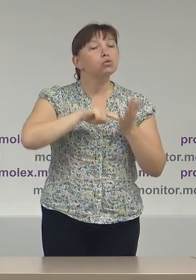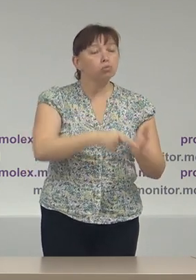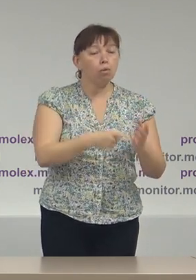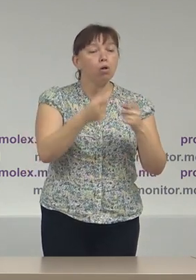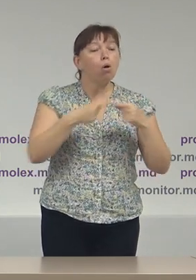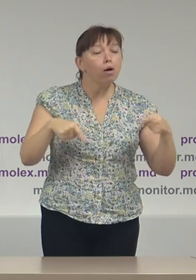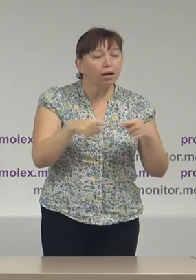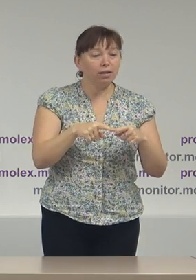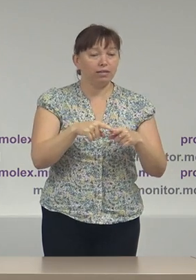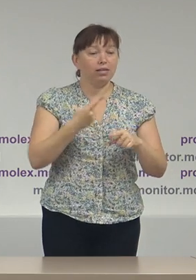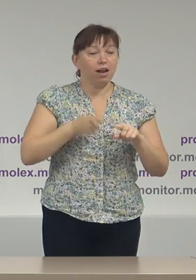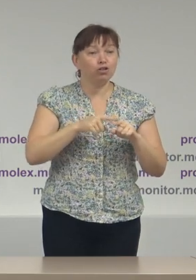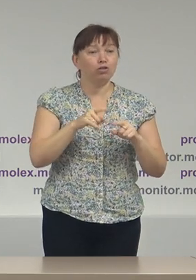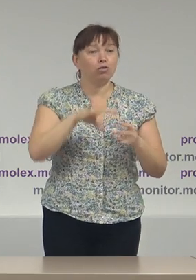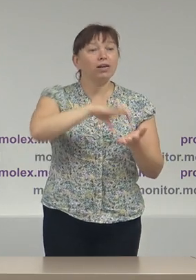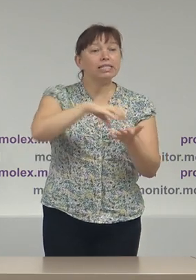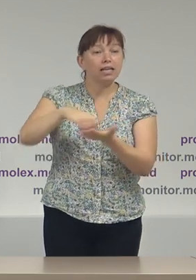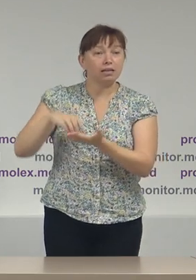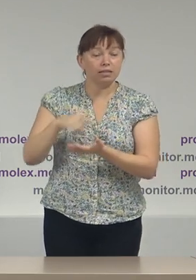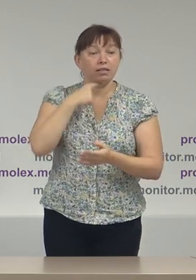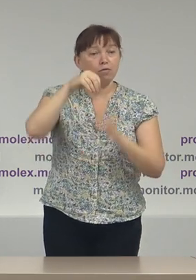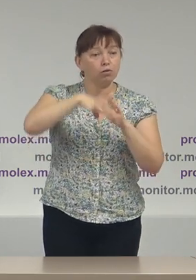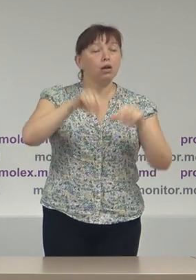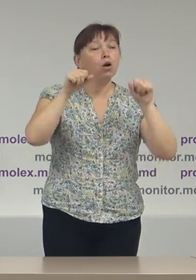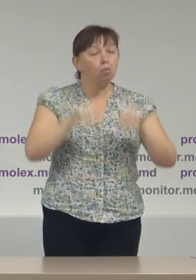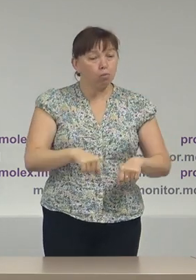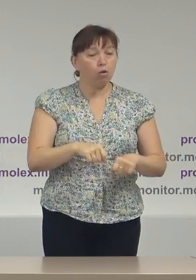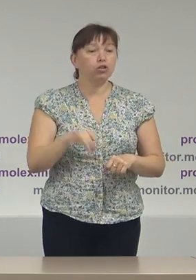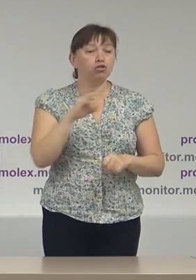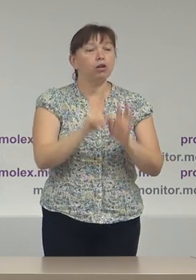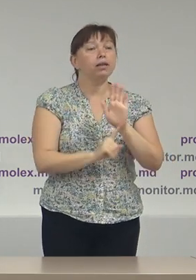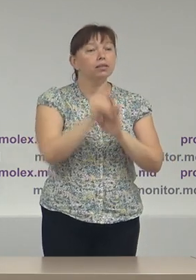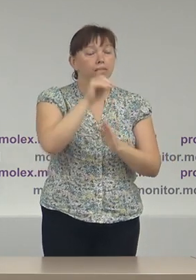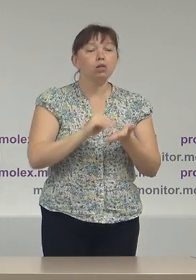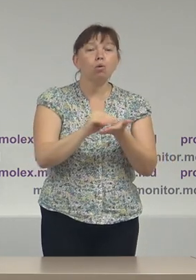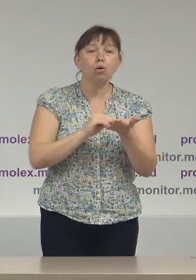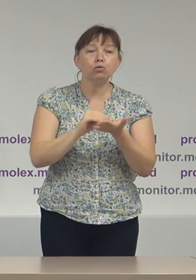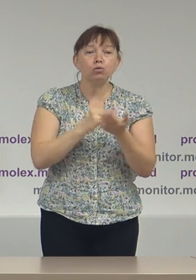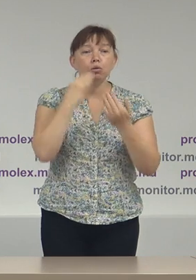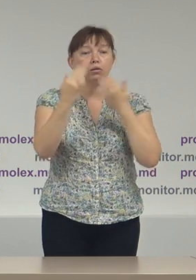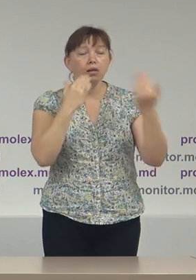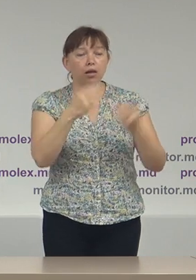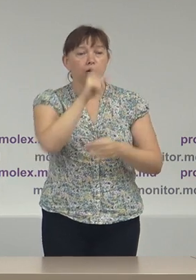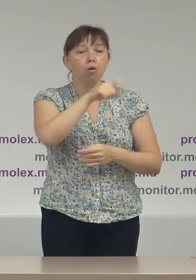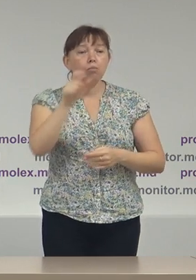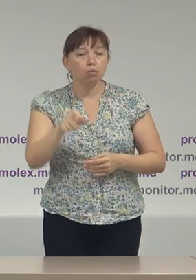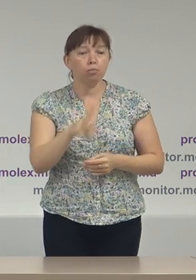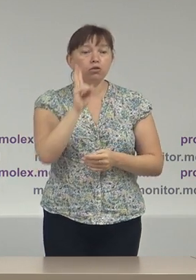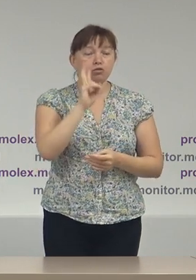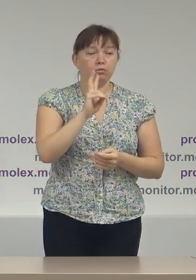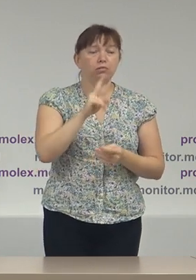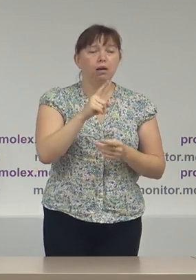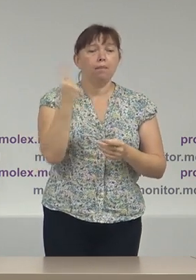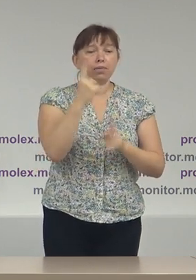organizării acestor secții de votare, poate și-a inițiat consultări publice cu diferiți actori relevanți, în special